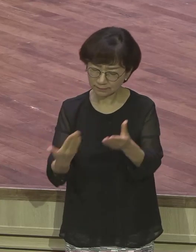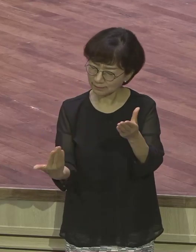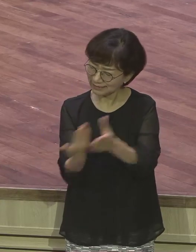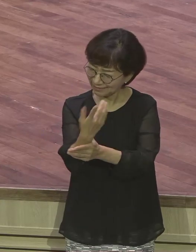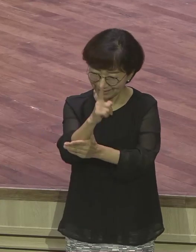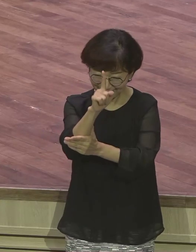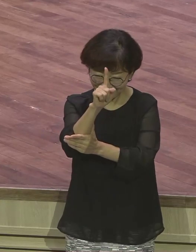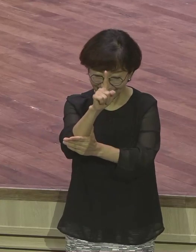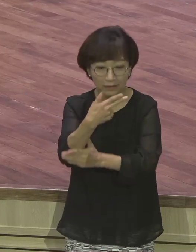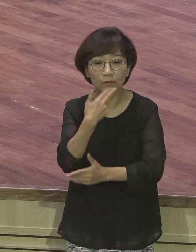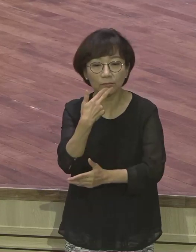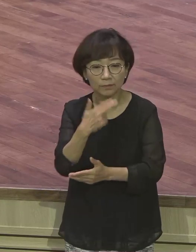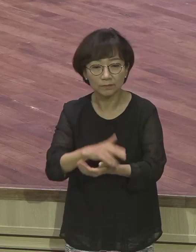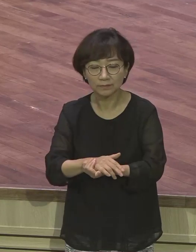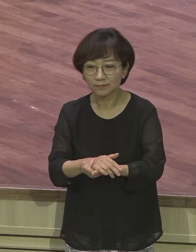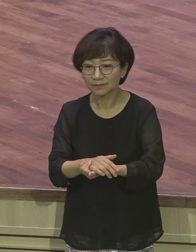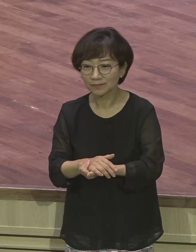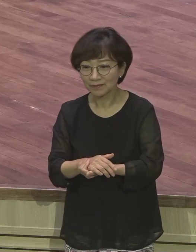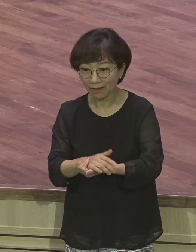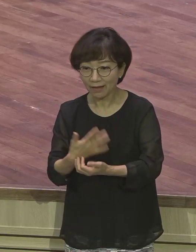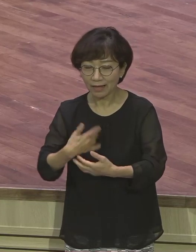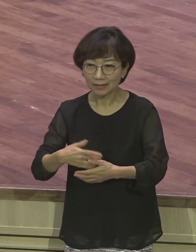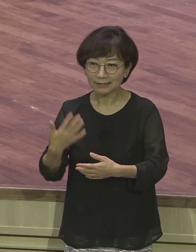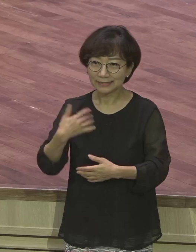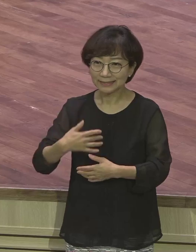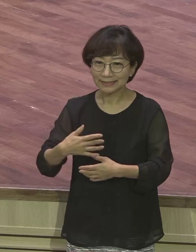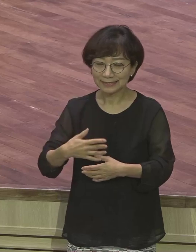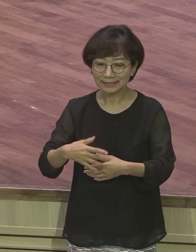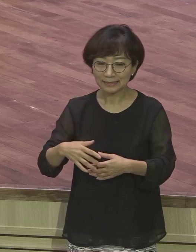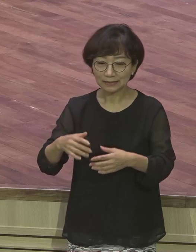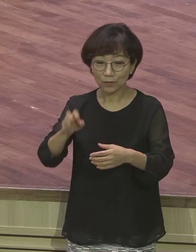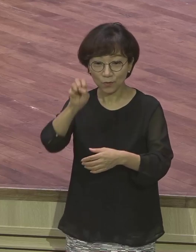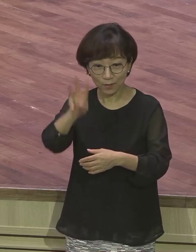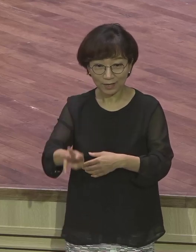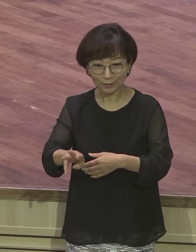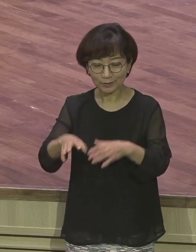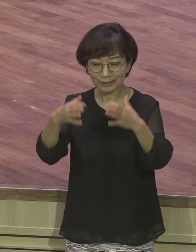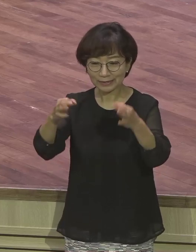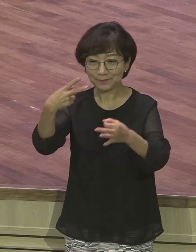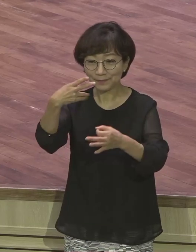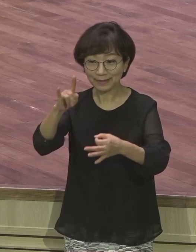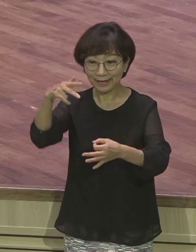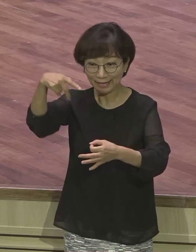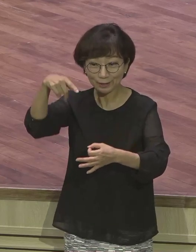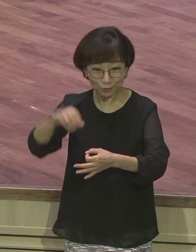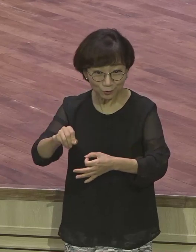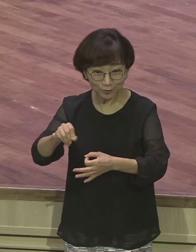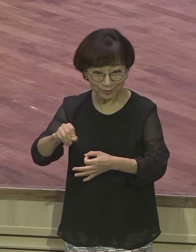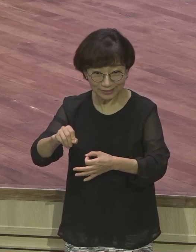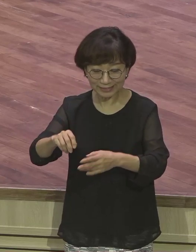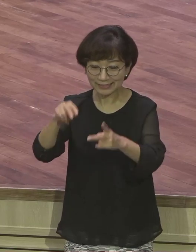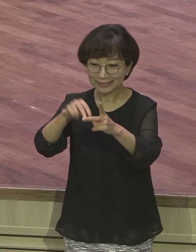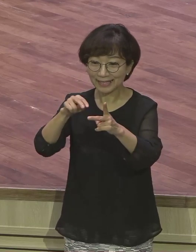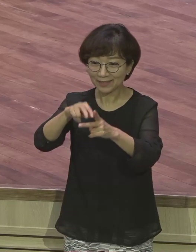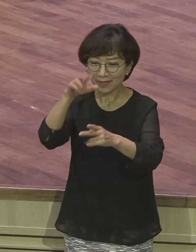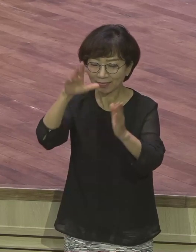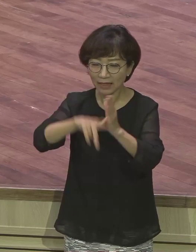센터에서 하는데 그때 만 명 왔어요. 명. 명이 와가지고 작은